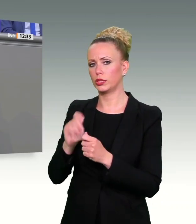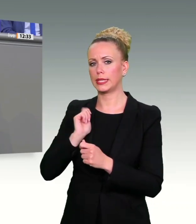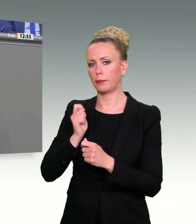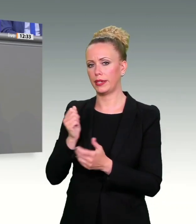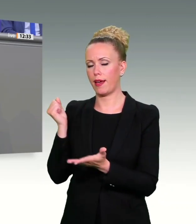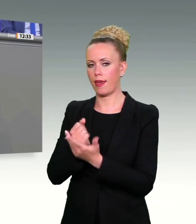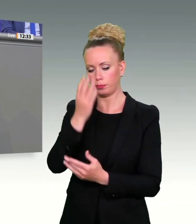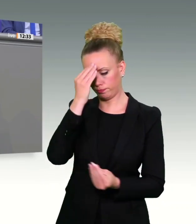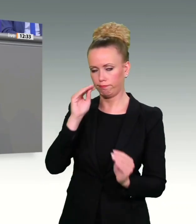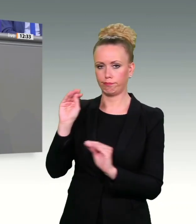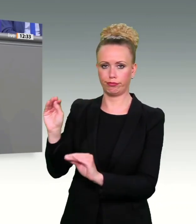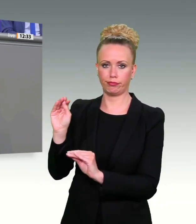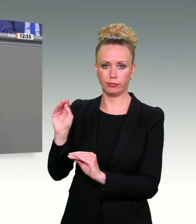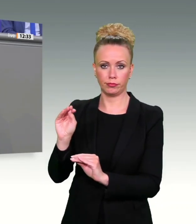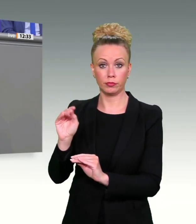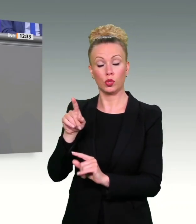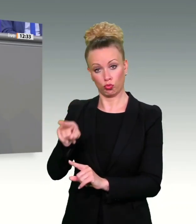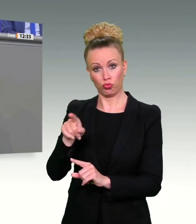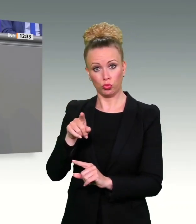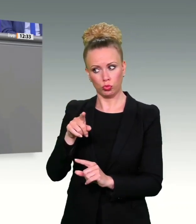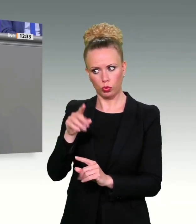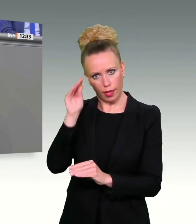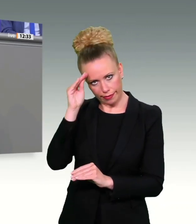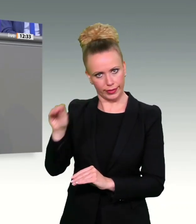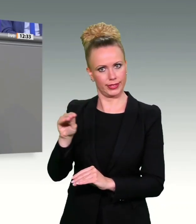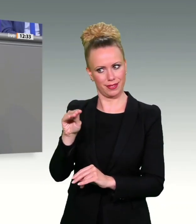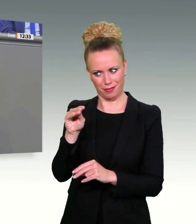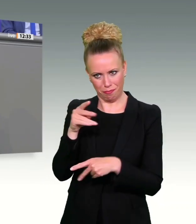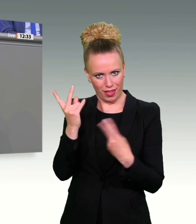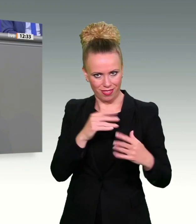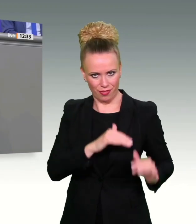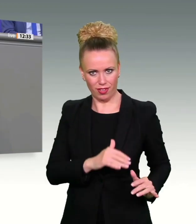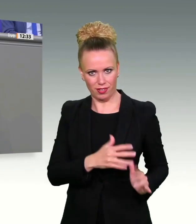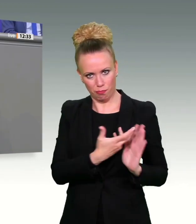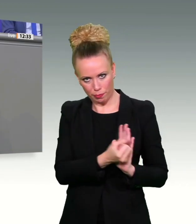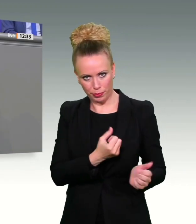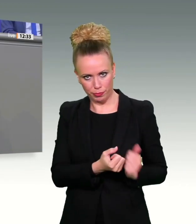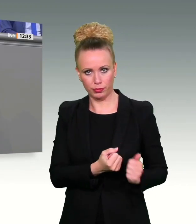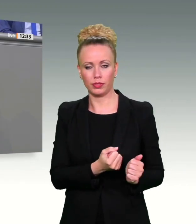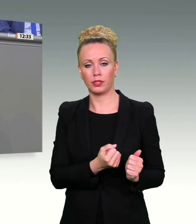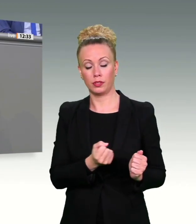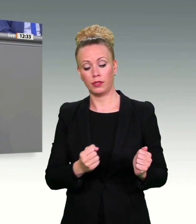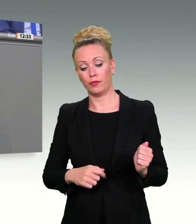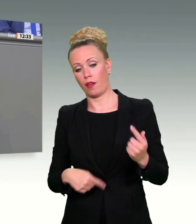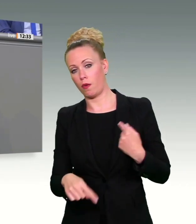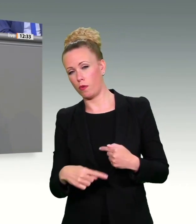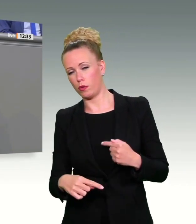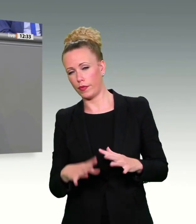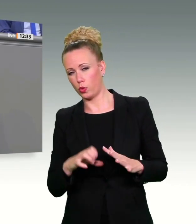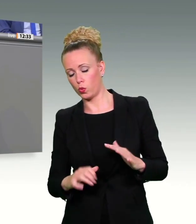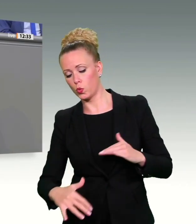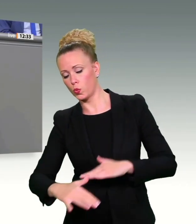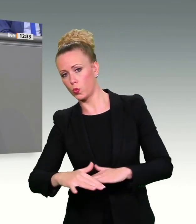Kolleginnen und Kollegen, das sind nur die bekannten Fälle. Es zeigt sich also, es gibt dringenden Handlungsbedarf.